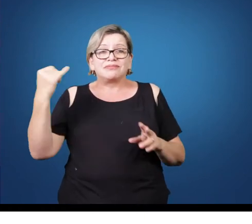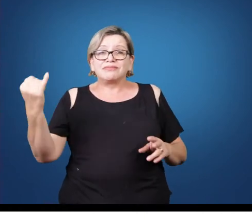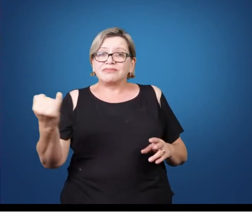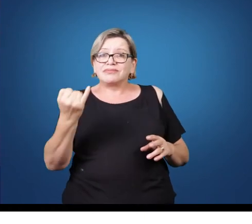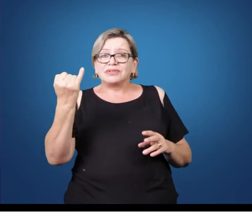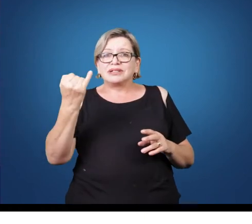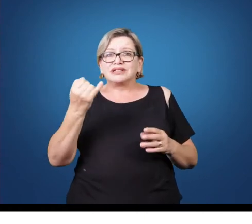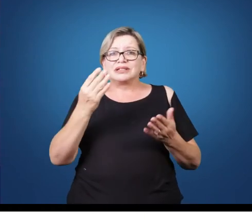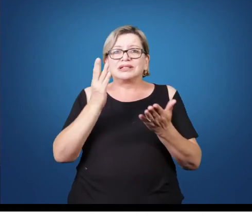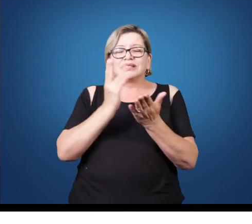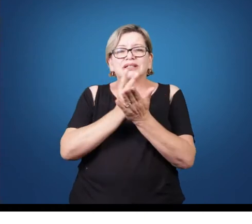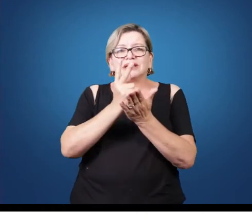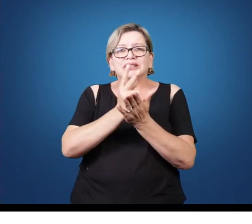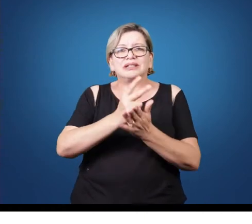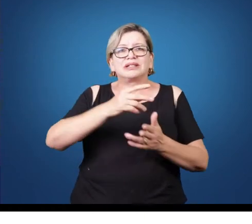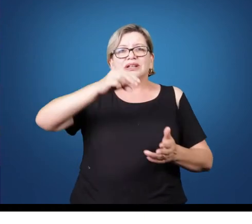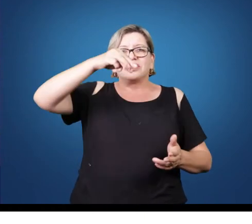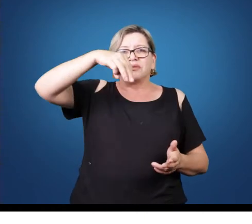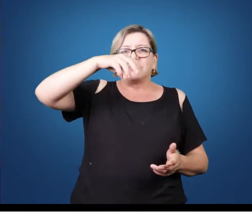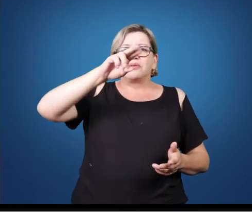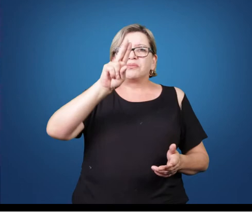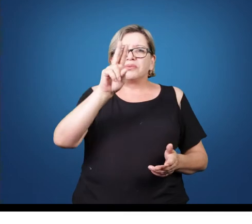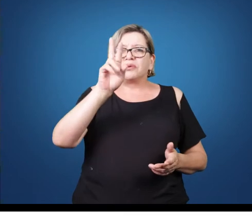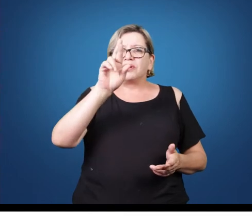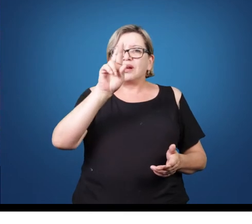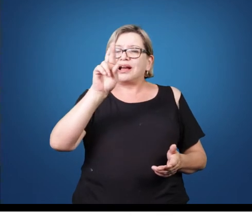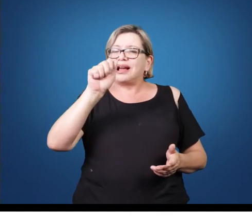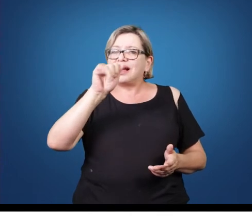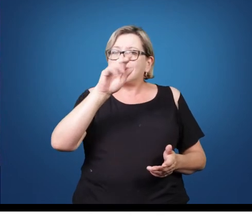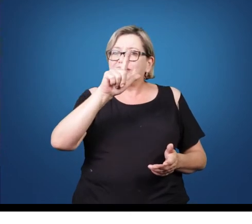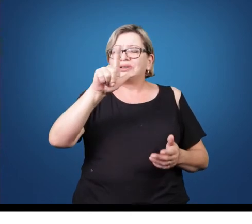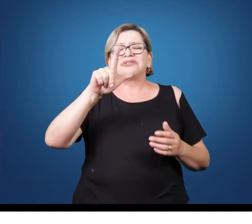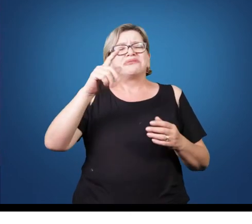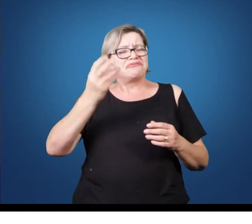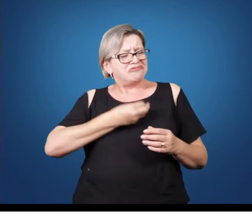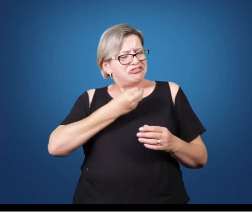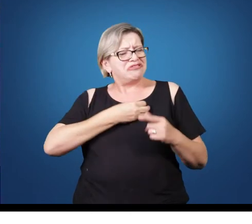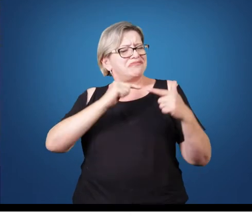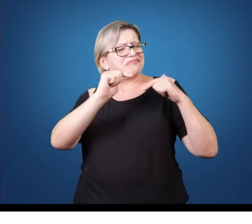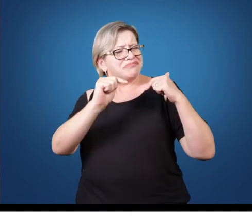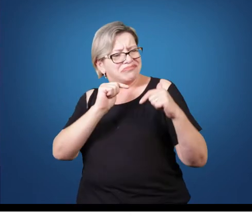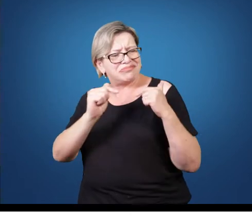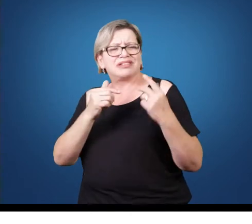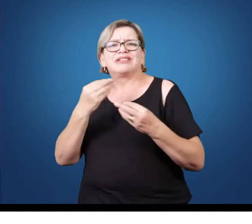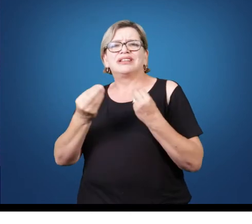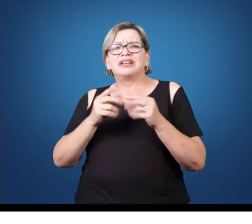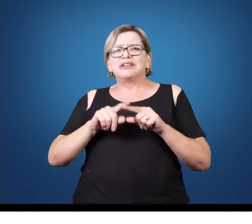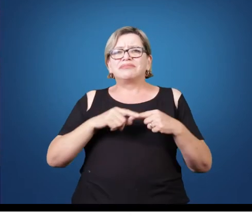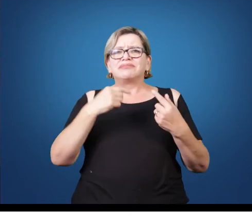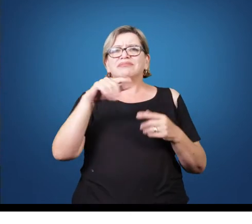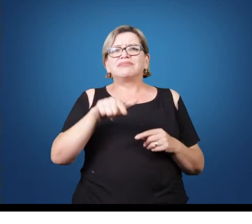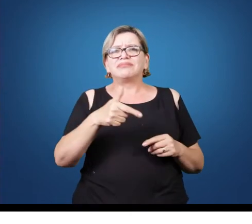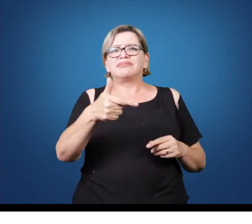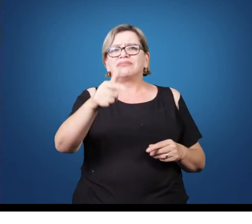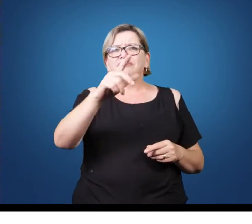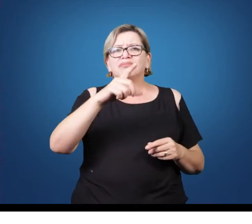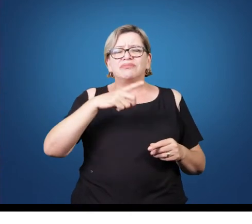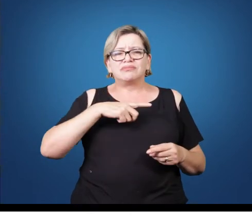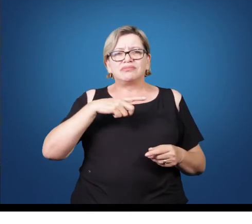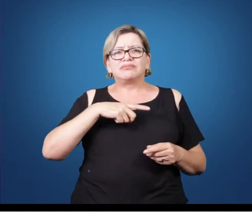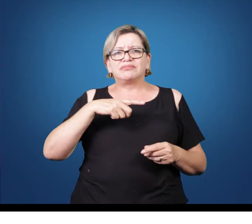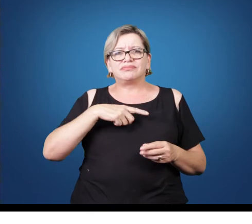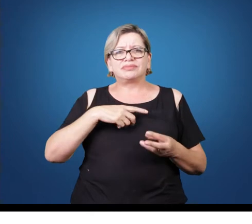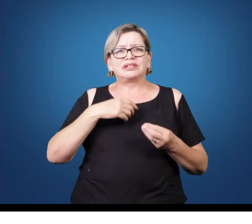Tristão Murraio e Guirardo Griseu, por exemplo, Murraio ainda é um compositor ativo, vivo e entre vários outros do espectralismo que